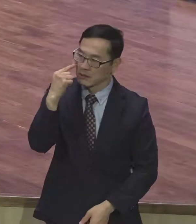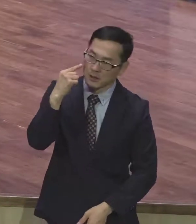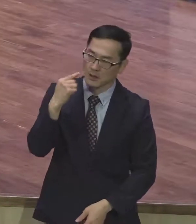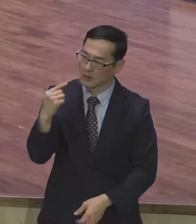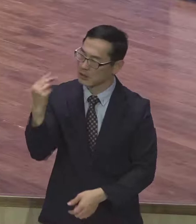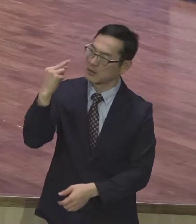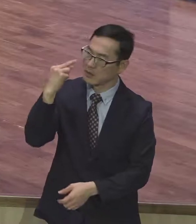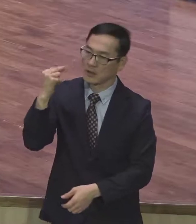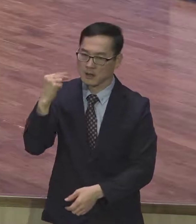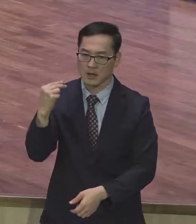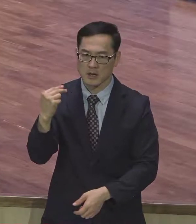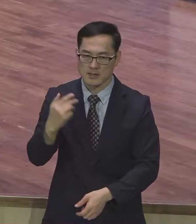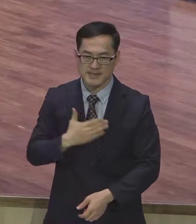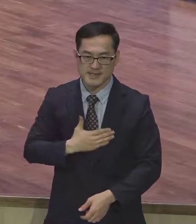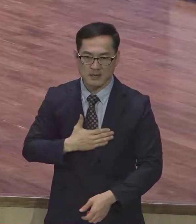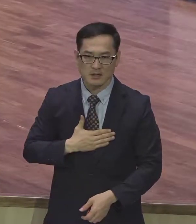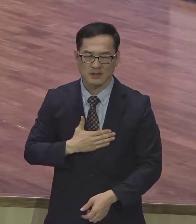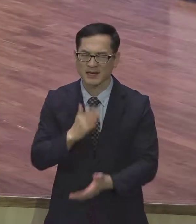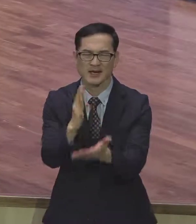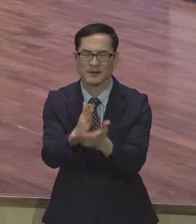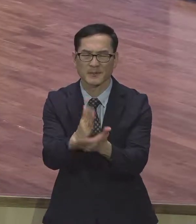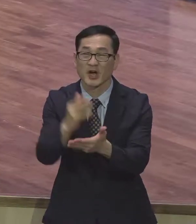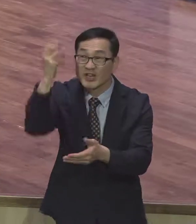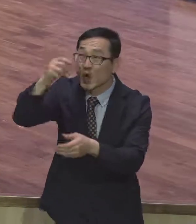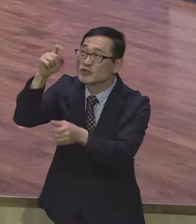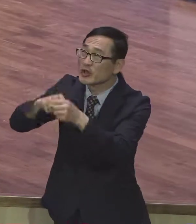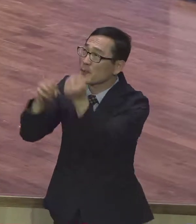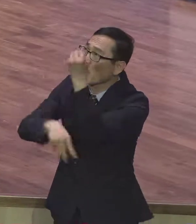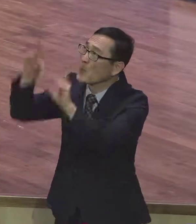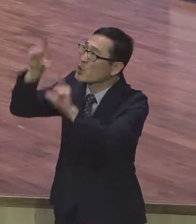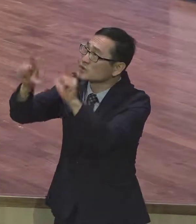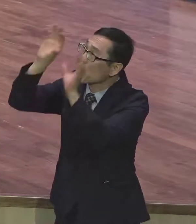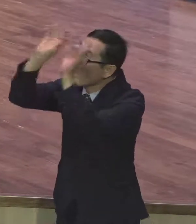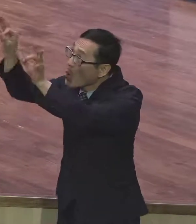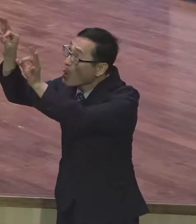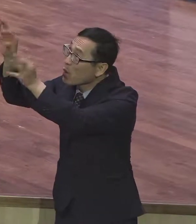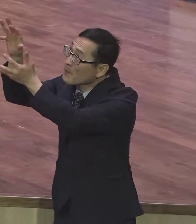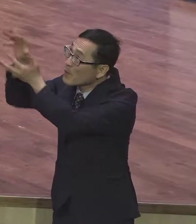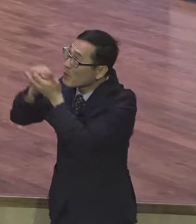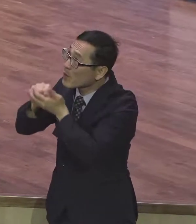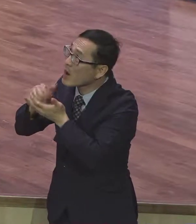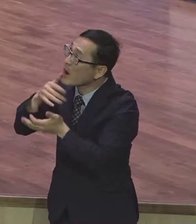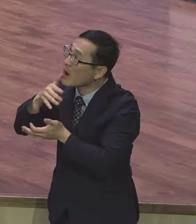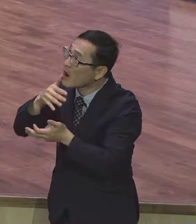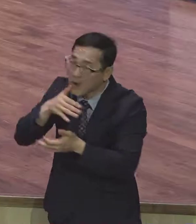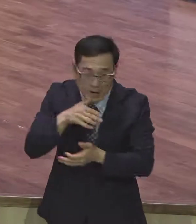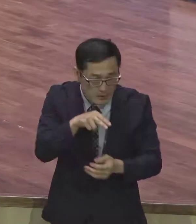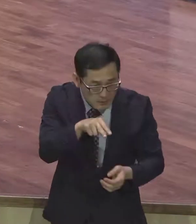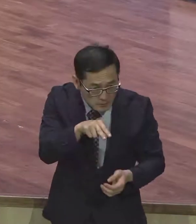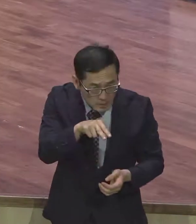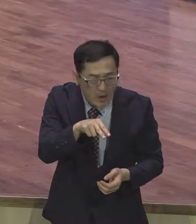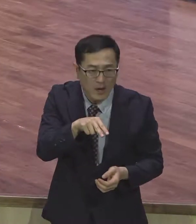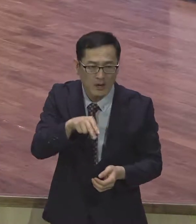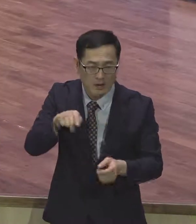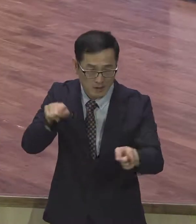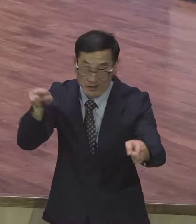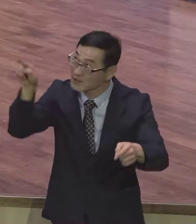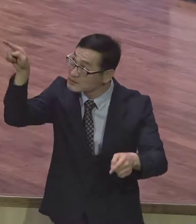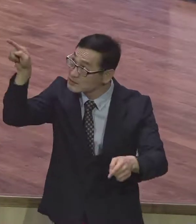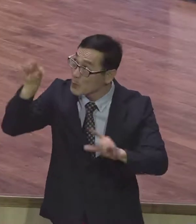본질을 잡아라. 오늘부터 여러분 큰 그릇 되길 바랍니다. 사람의 본질 중심을 봐야 돼요. 17절